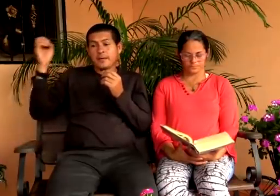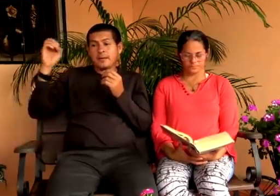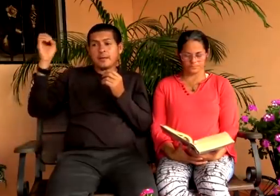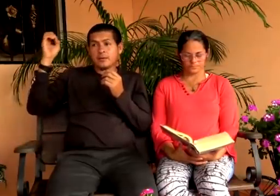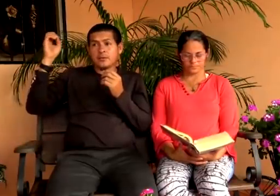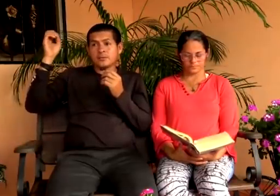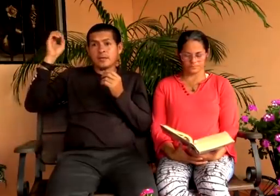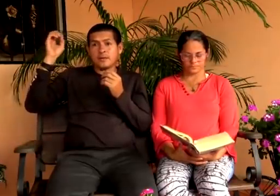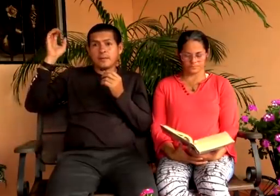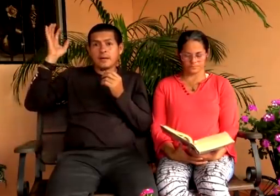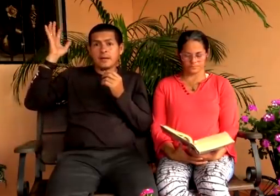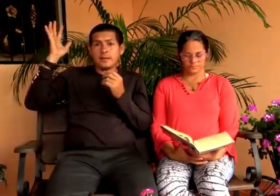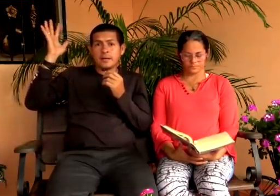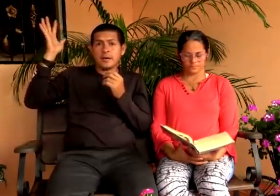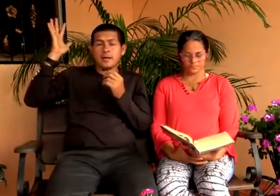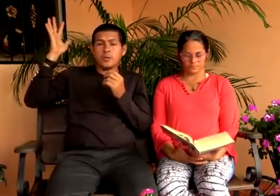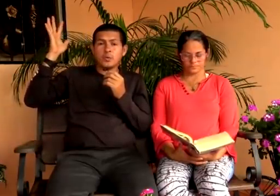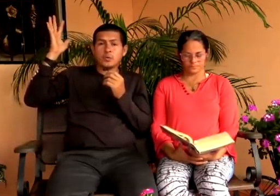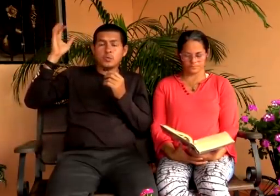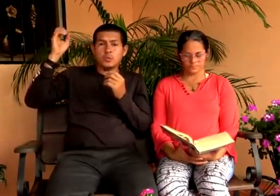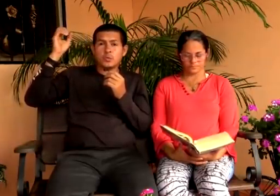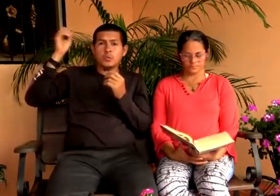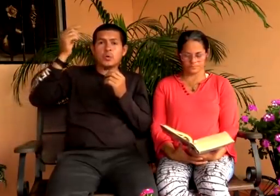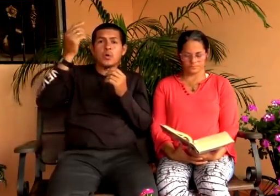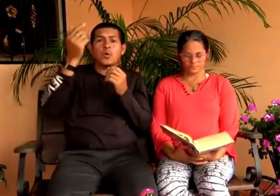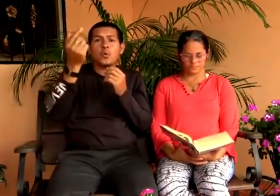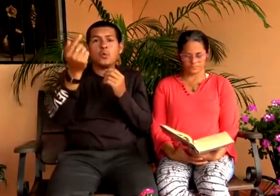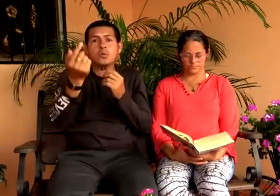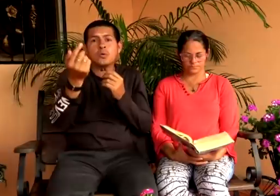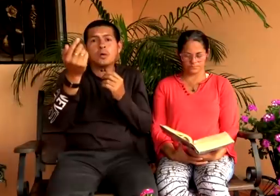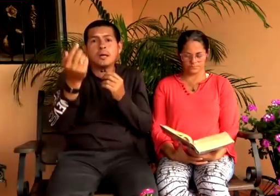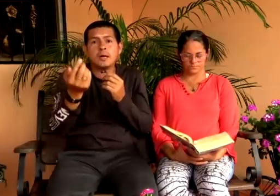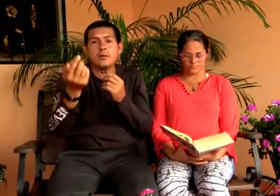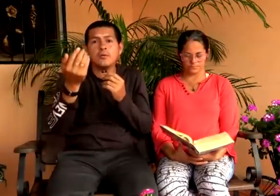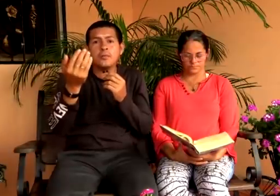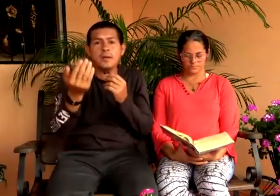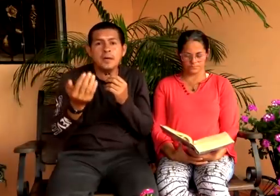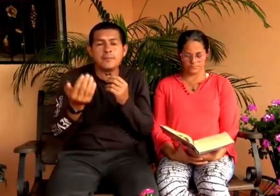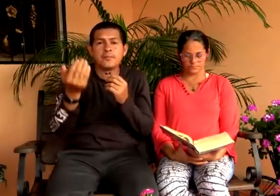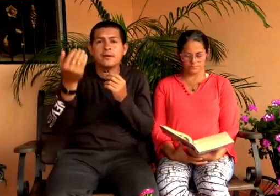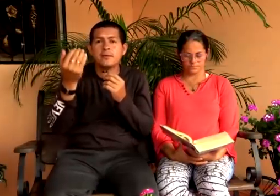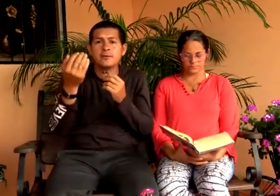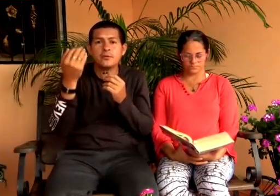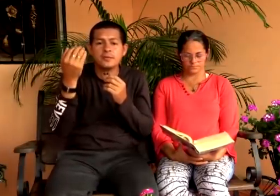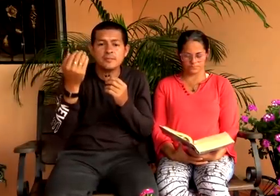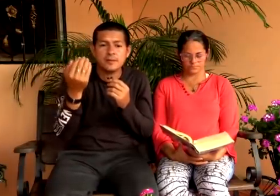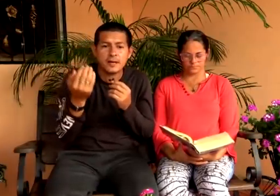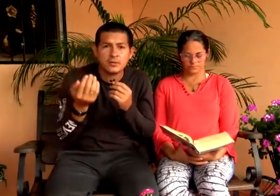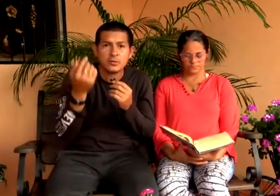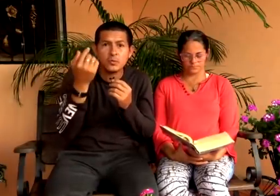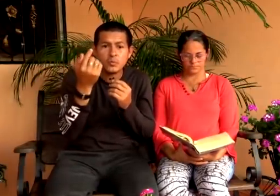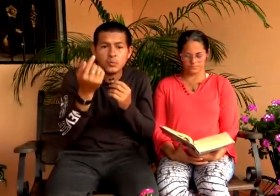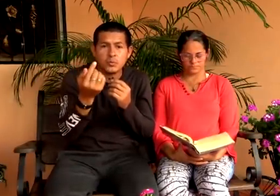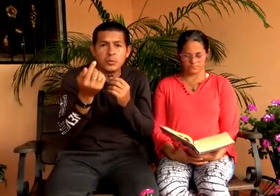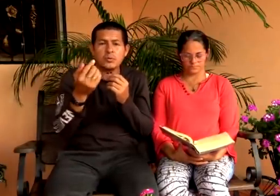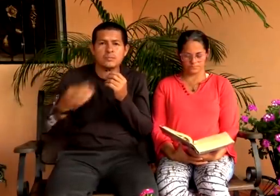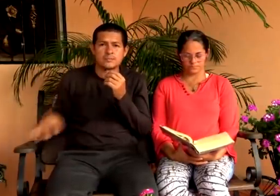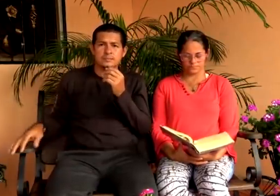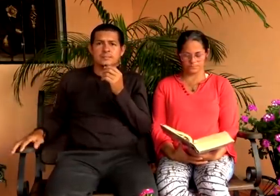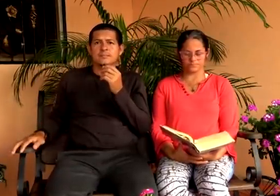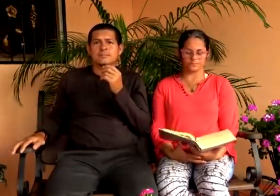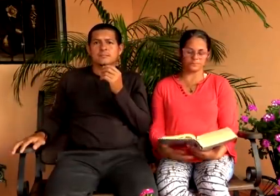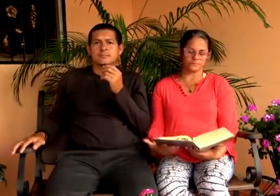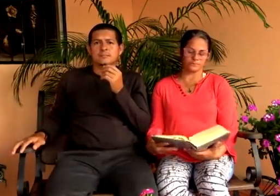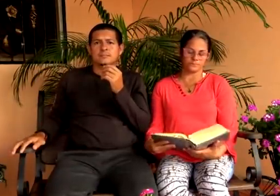La Virgen concebirá y dará luz uno uno léanlo bien por favor no dicen varios uno